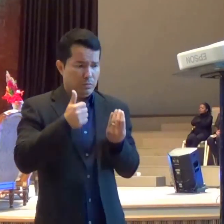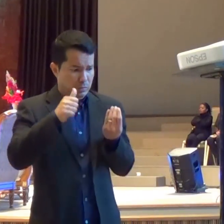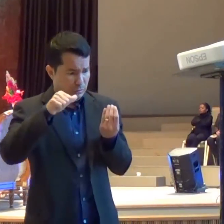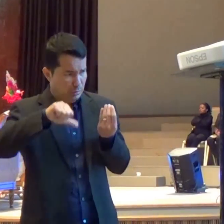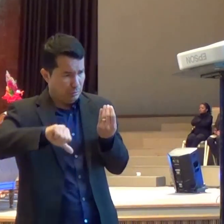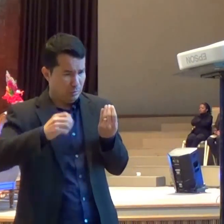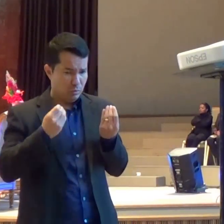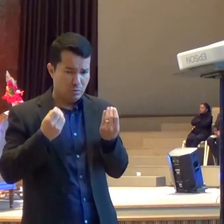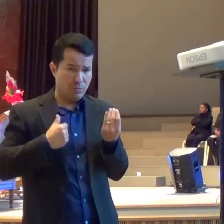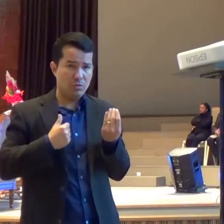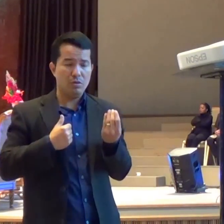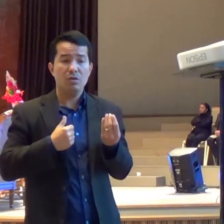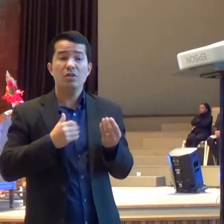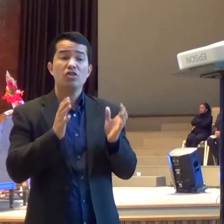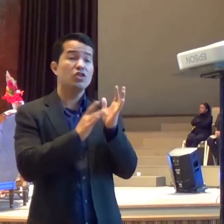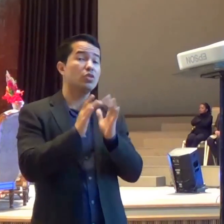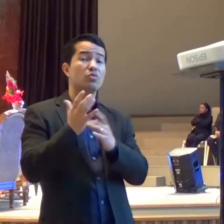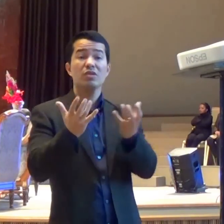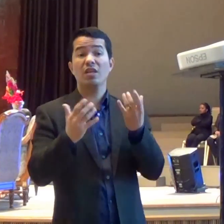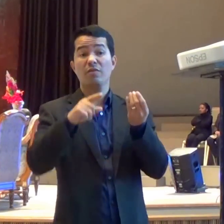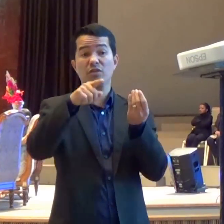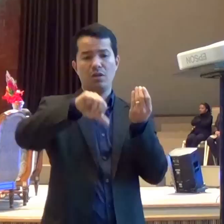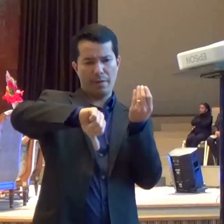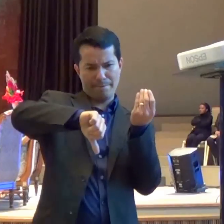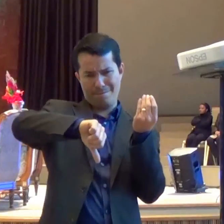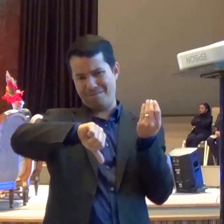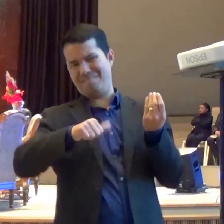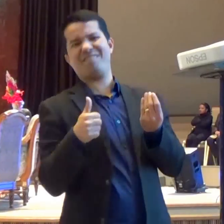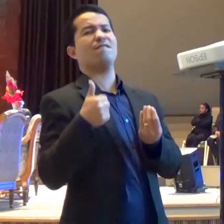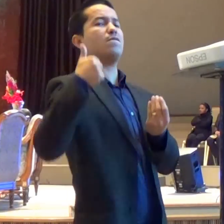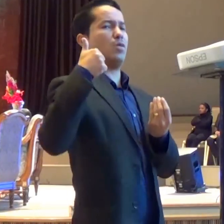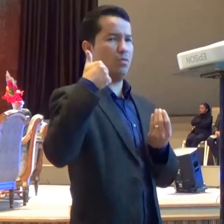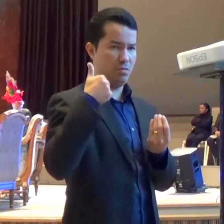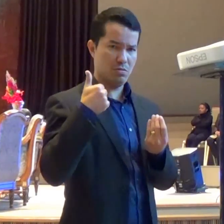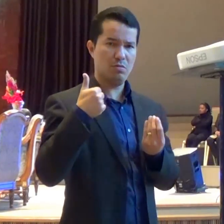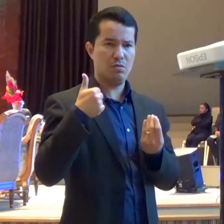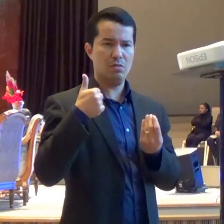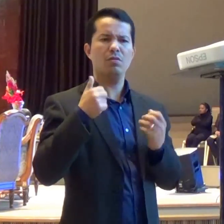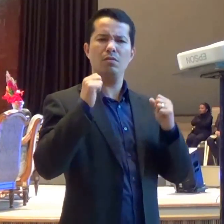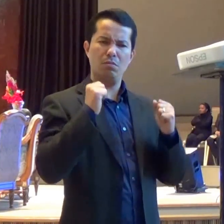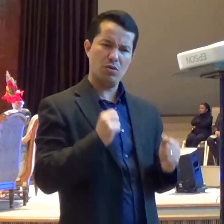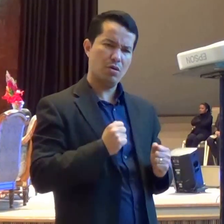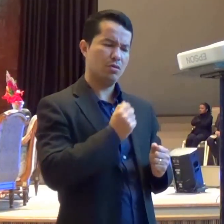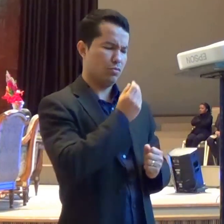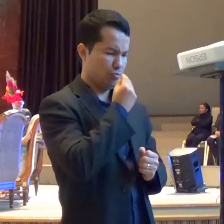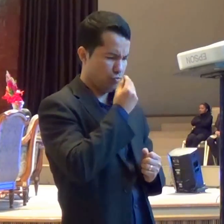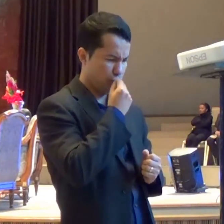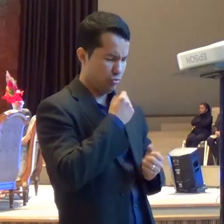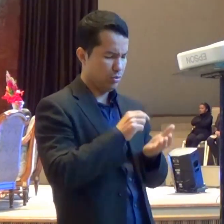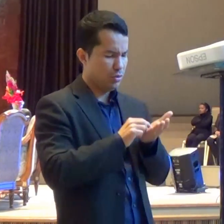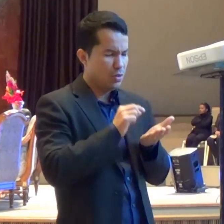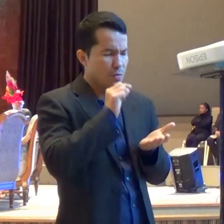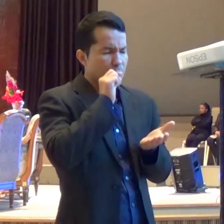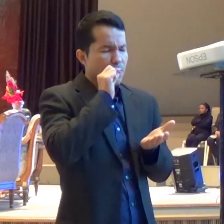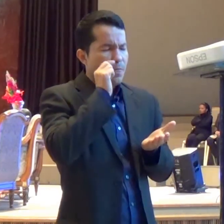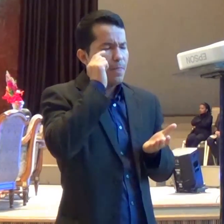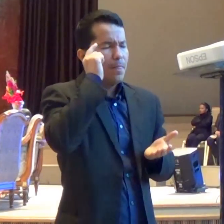propósito É que a gente Se autoavalie Coma do pão E beba Sim Mas discernindo